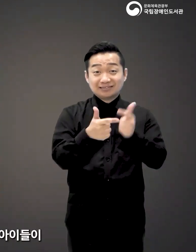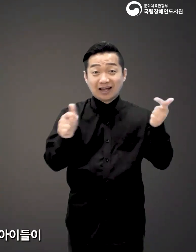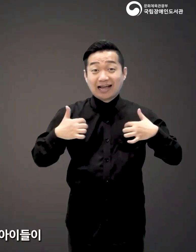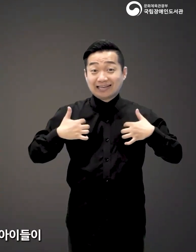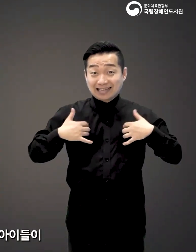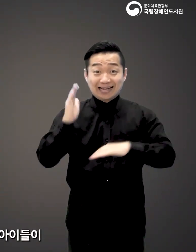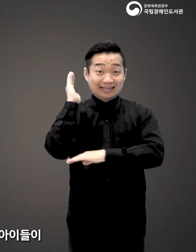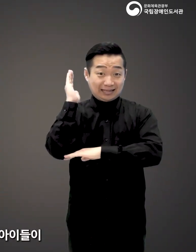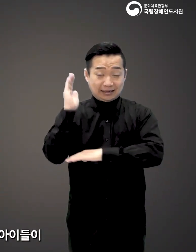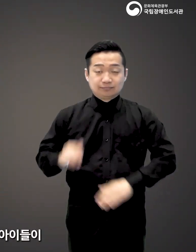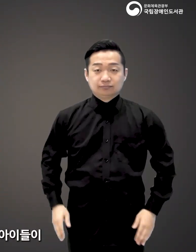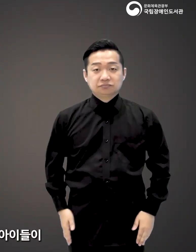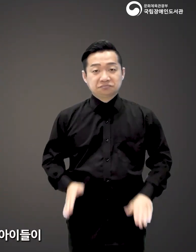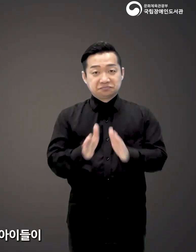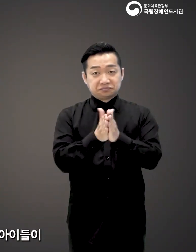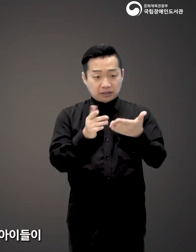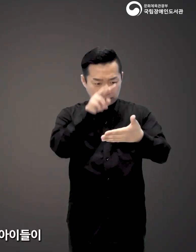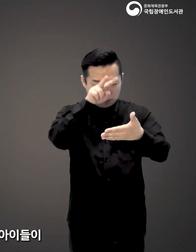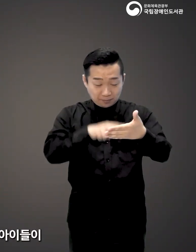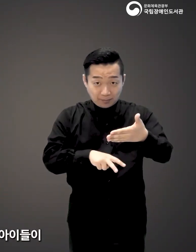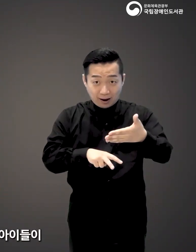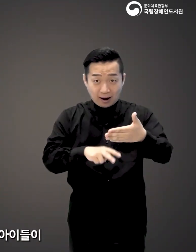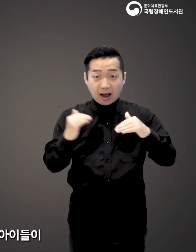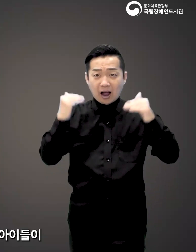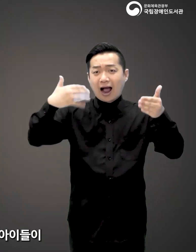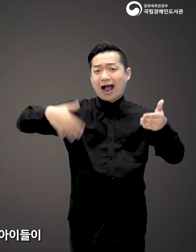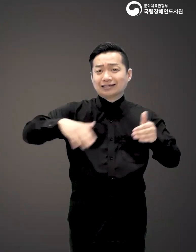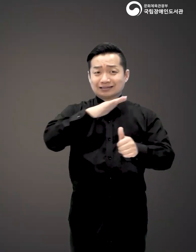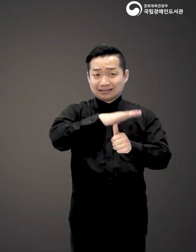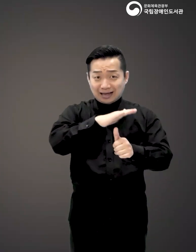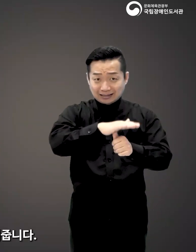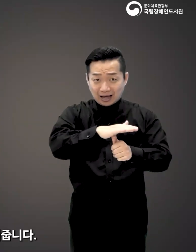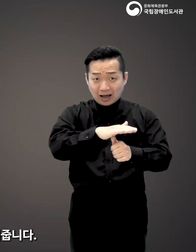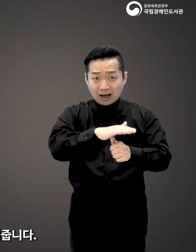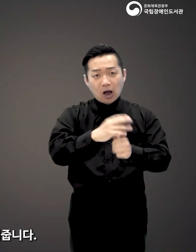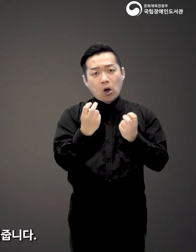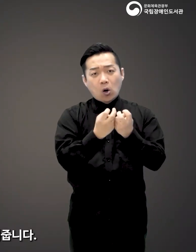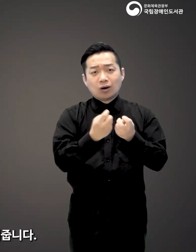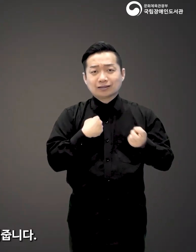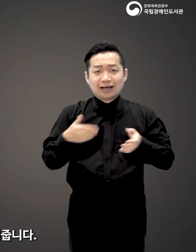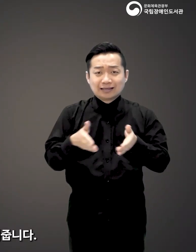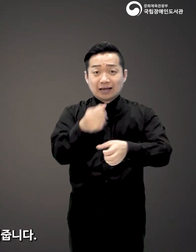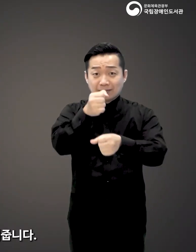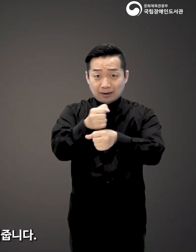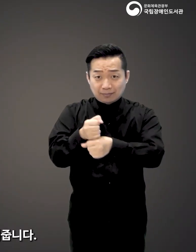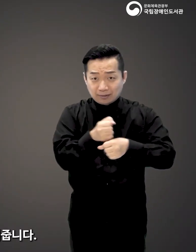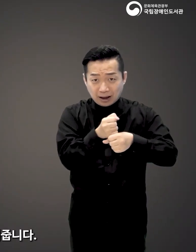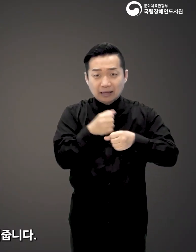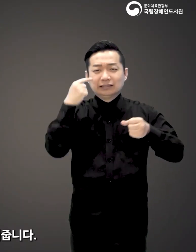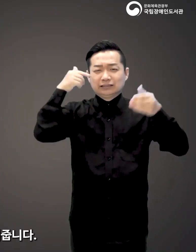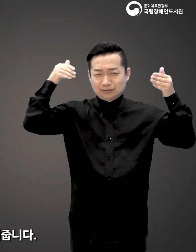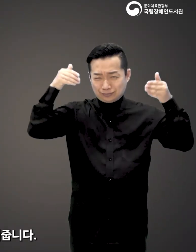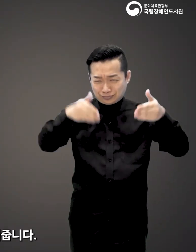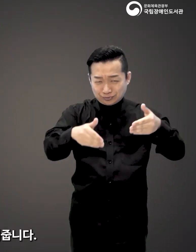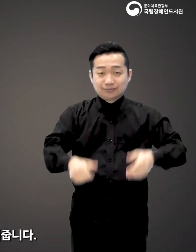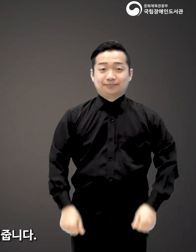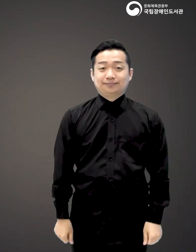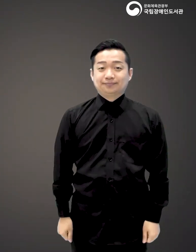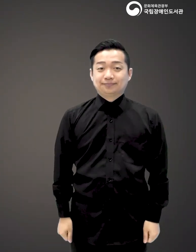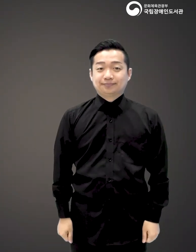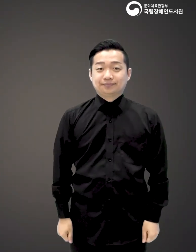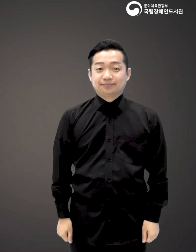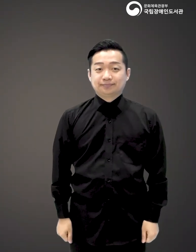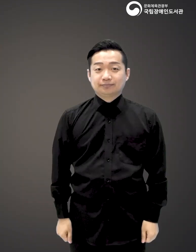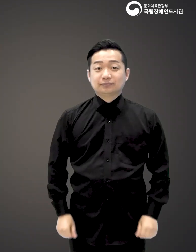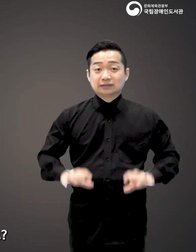이런 재미있는 설정들은 책을 열자마자 금세 미성인의 아이들이 어떻게 자신들의 길을 만들어가는지 몰입할 수 있게 해줍니다.